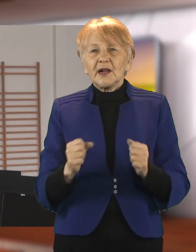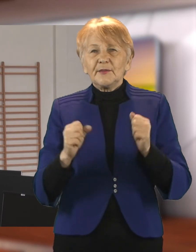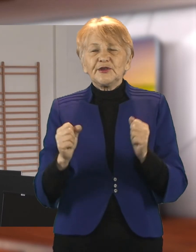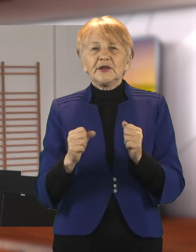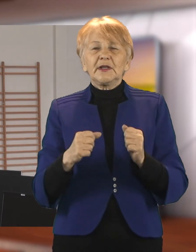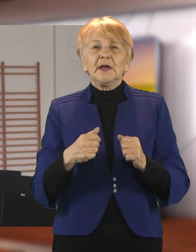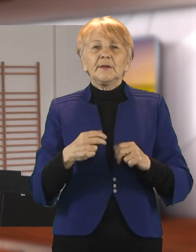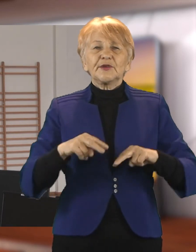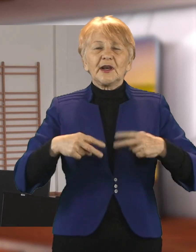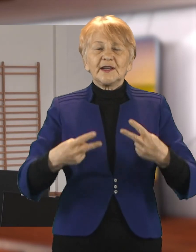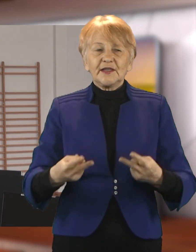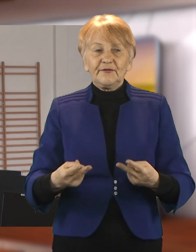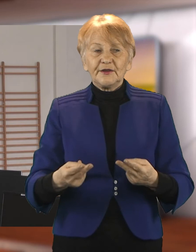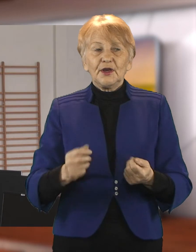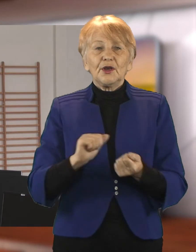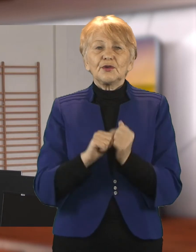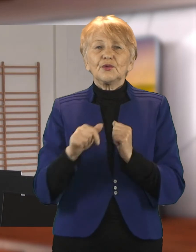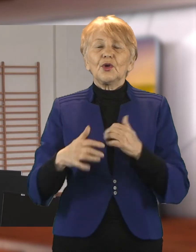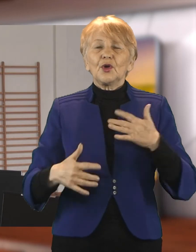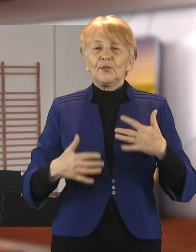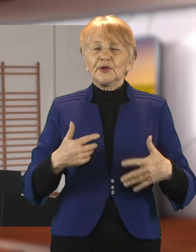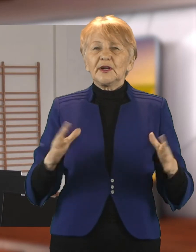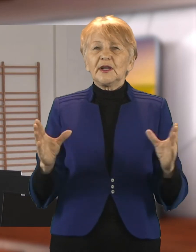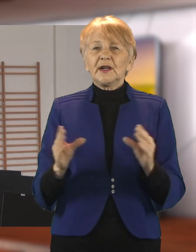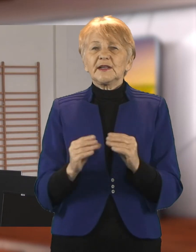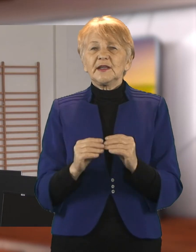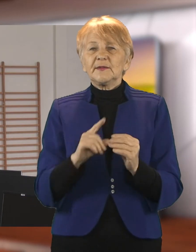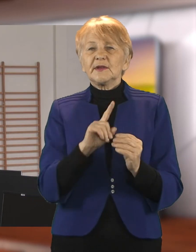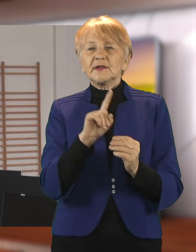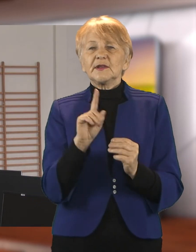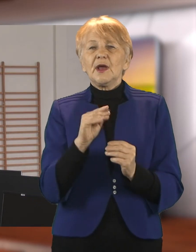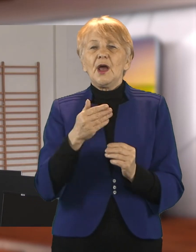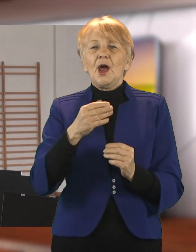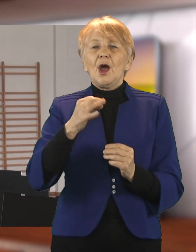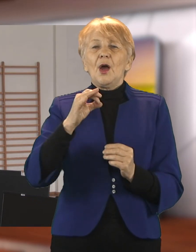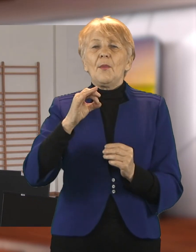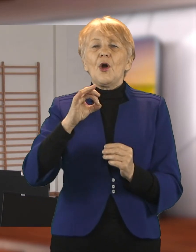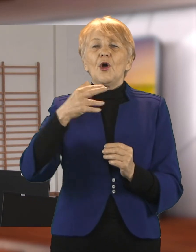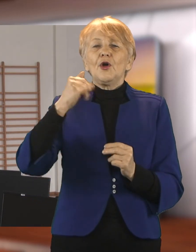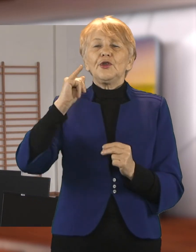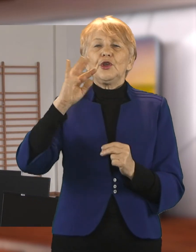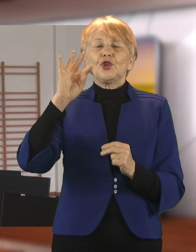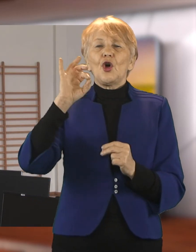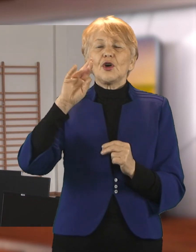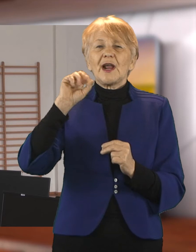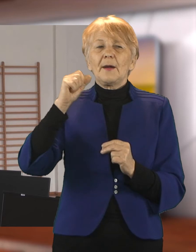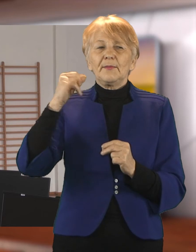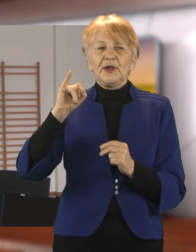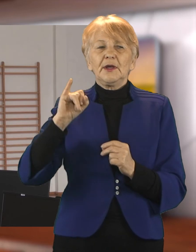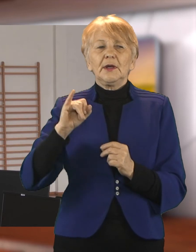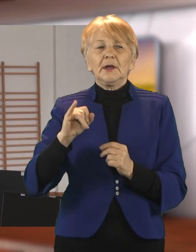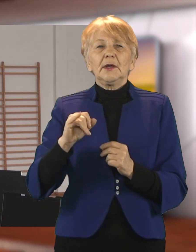dostarczone z monitorami i z klawiaturą, oby służyły dzieciakom jak najdłużej. To jest pierwsza transza 15 sztuk.